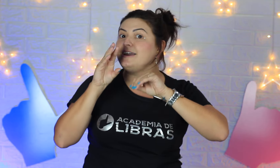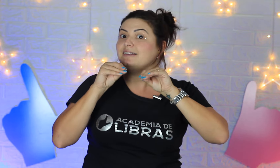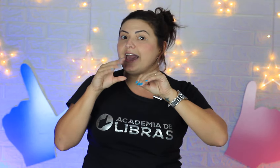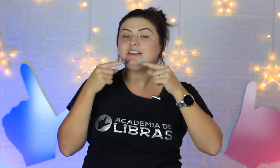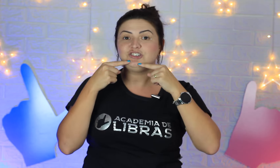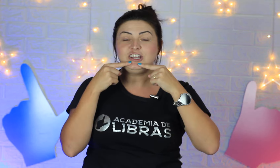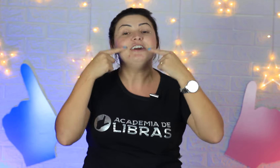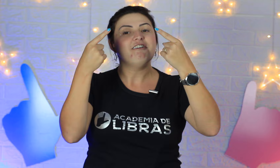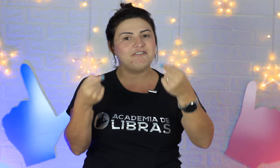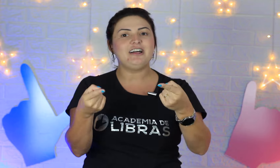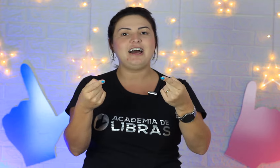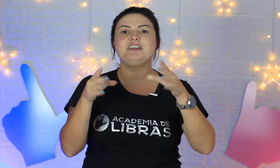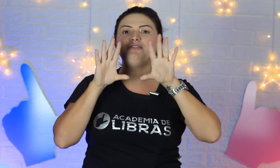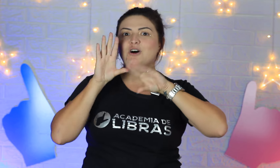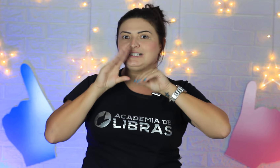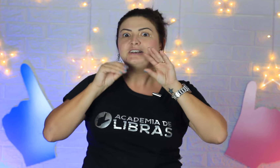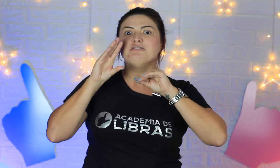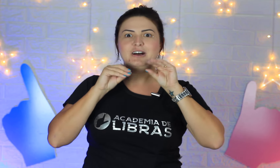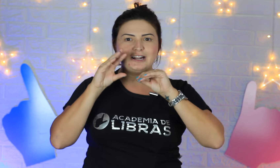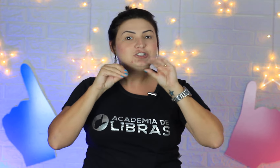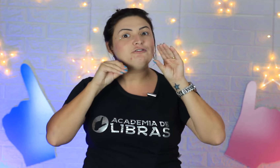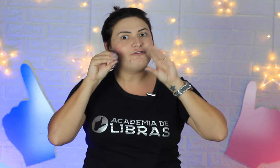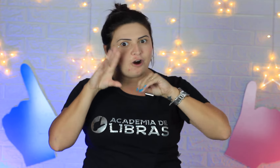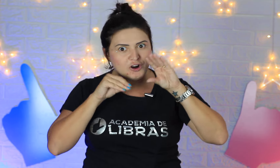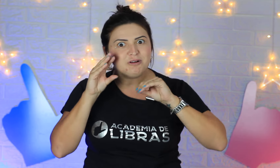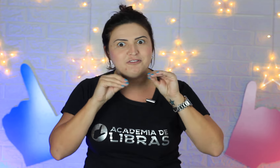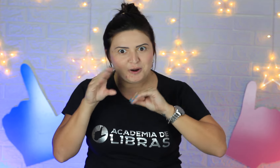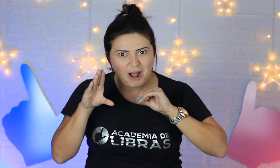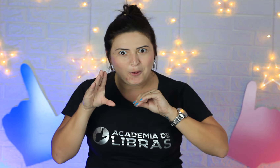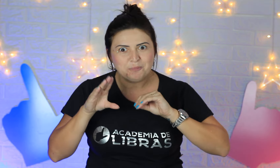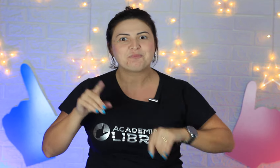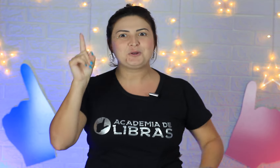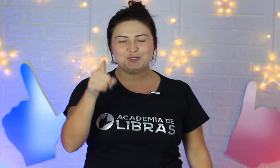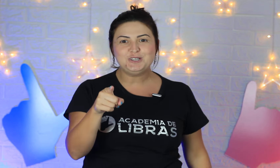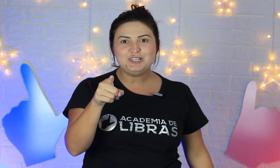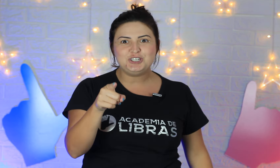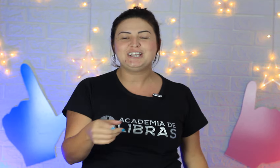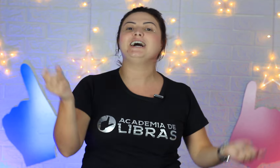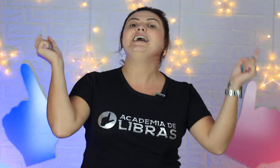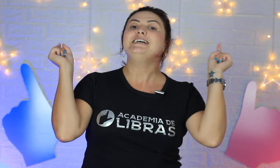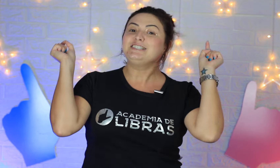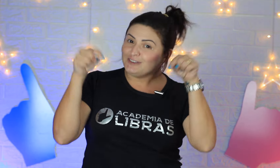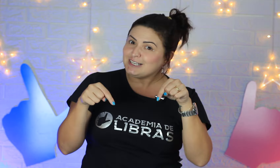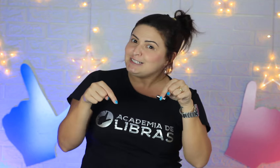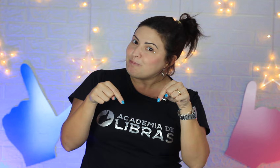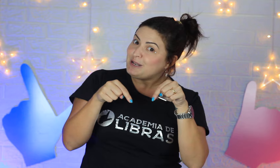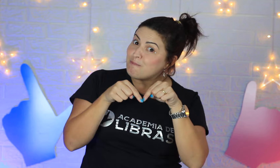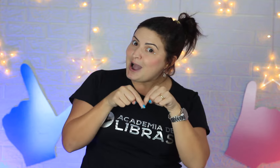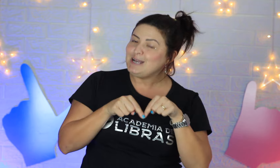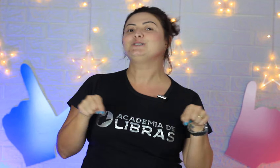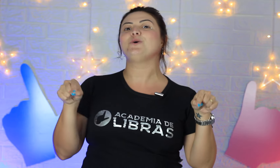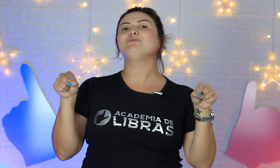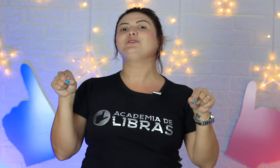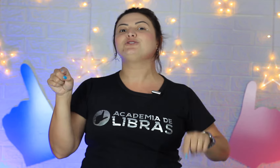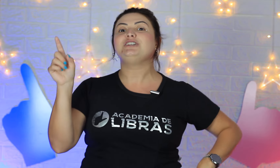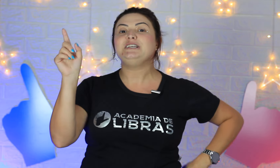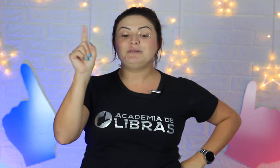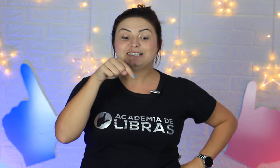a ideia de falar em voz, falar de forma verbal. Gostou da dica? Se você quiser aprender mais conteúdo de Libras,